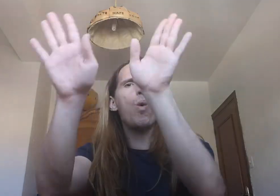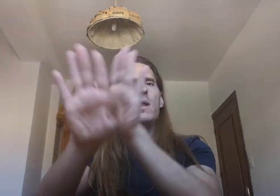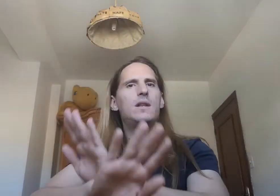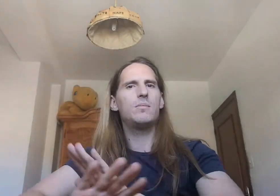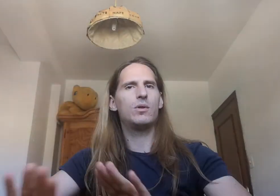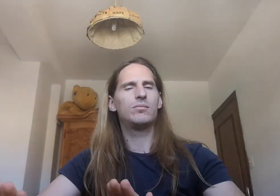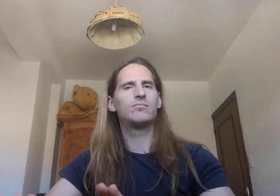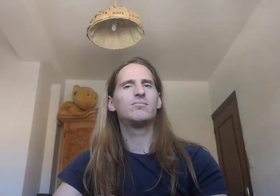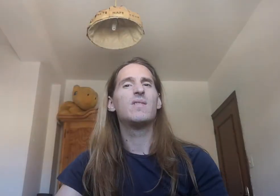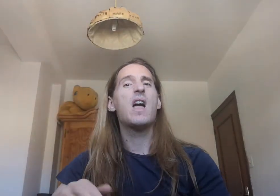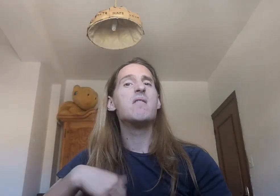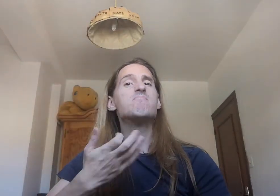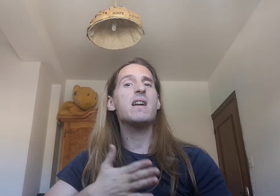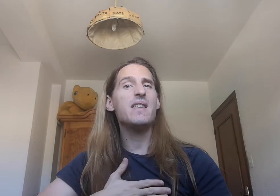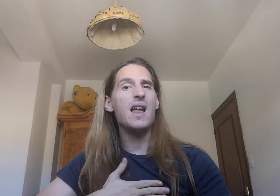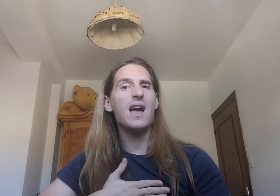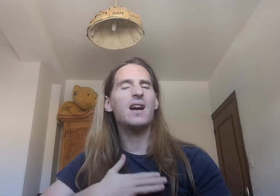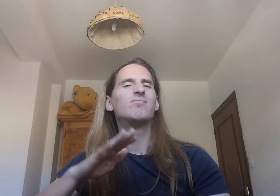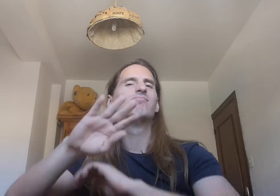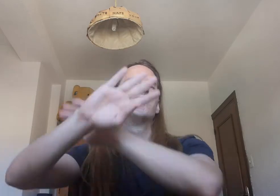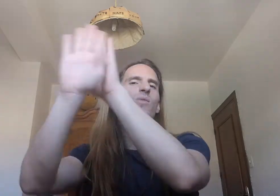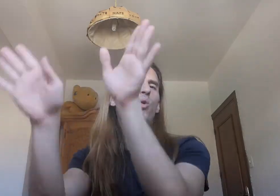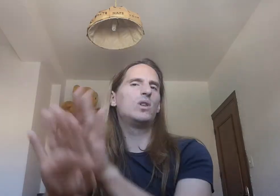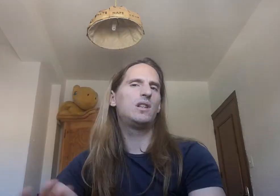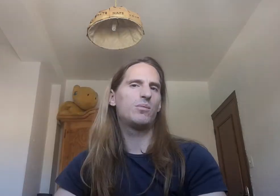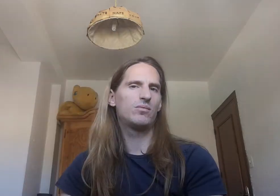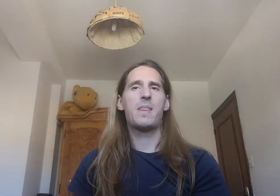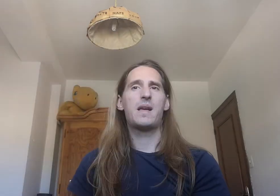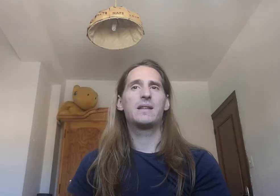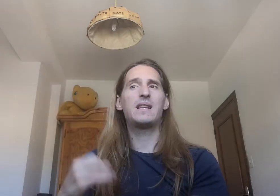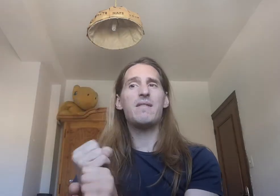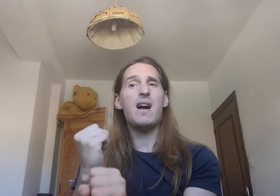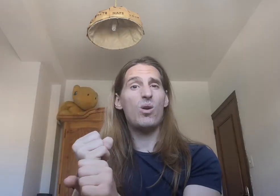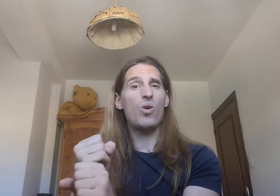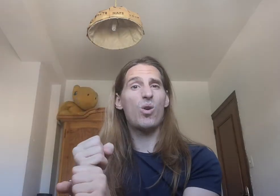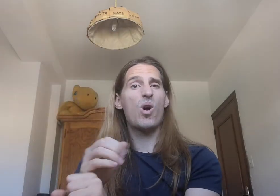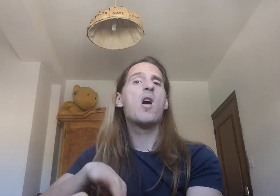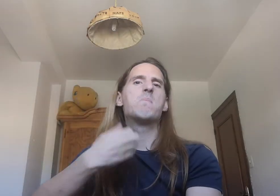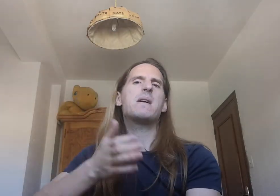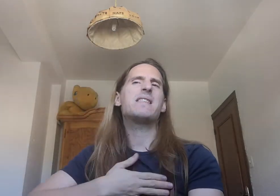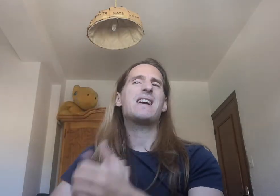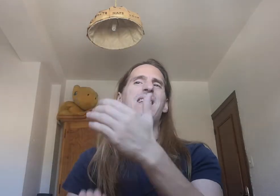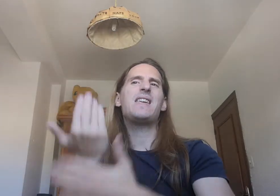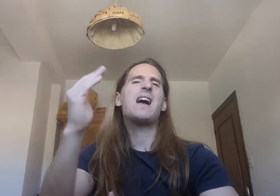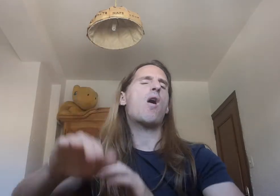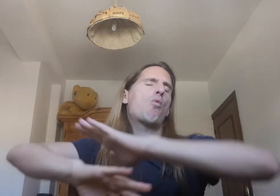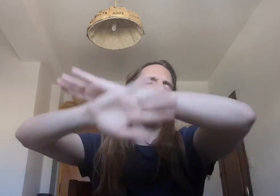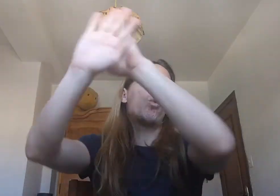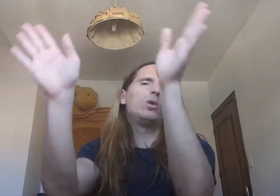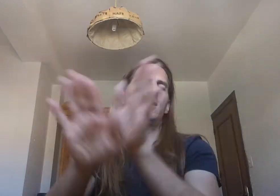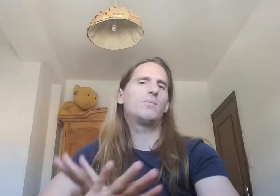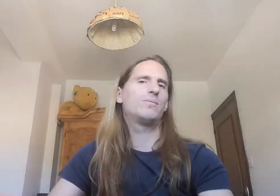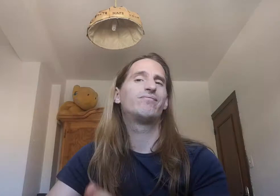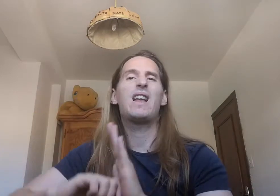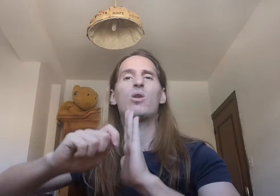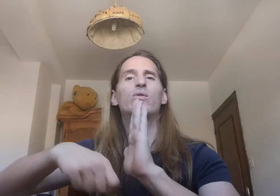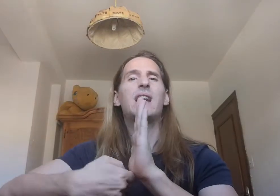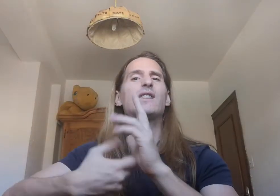Último Mañana Mañana Último Trabajo Mañana día Último El contrato